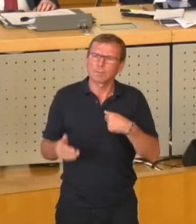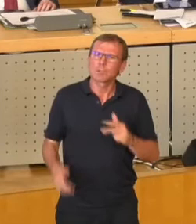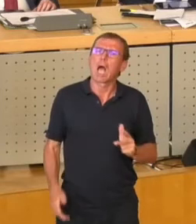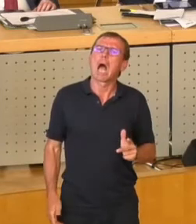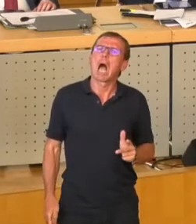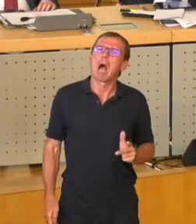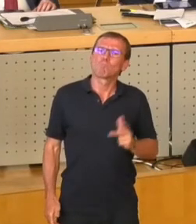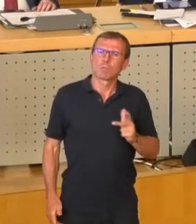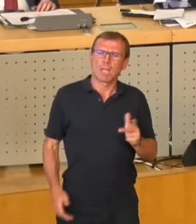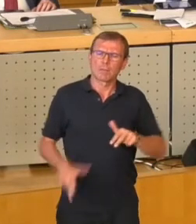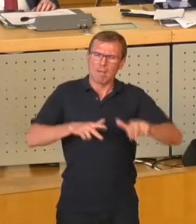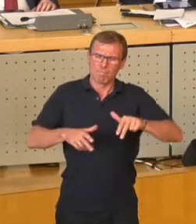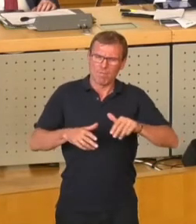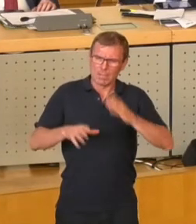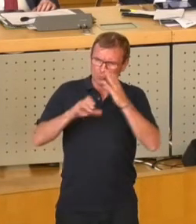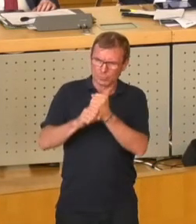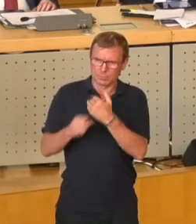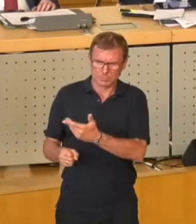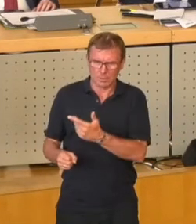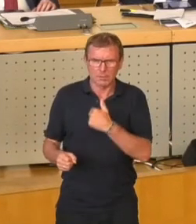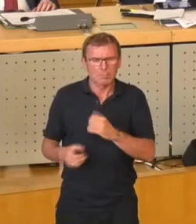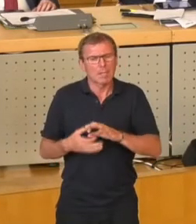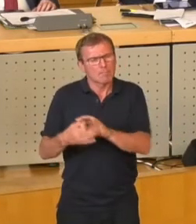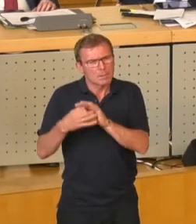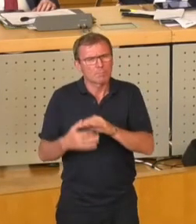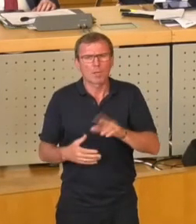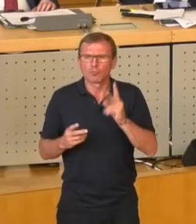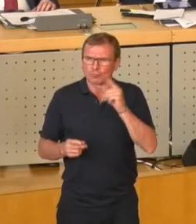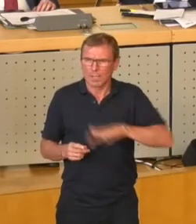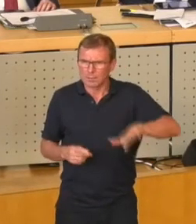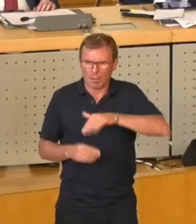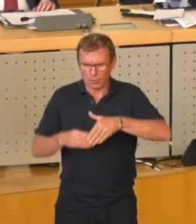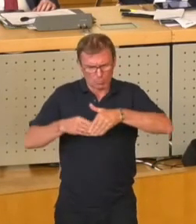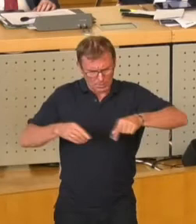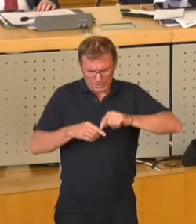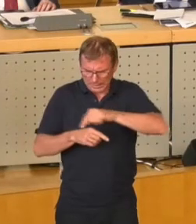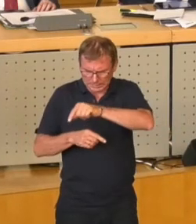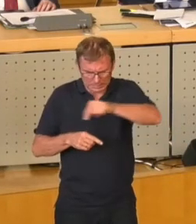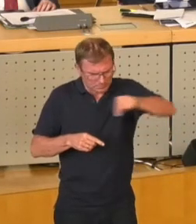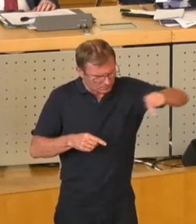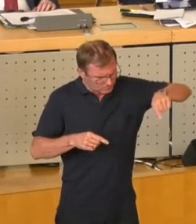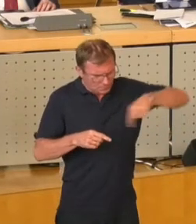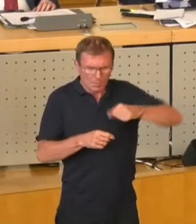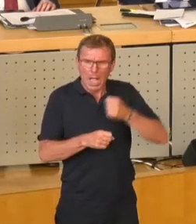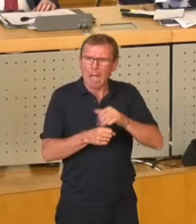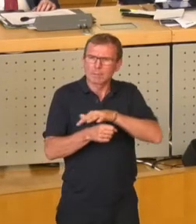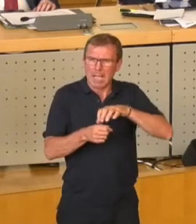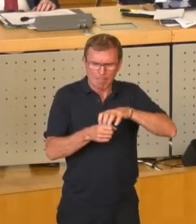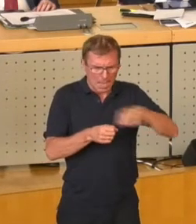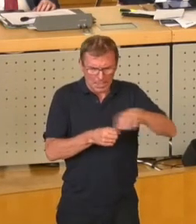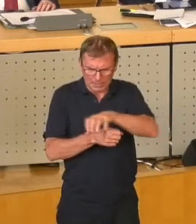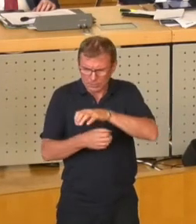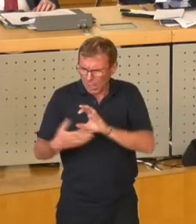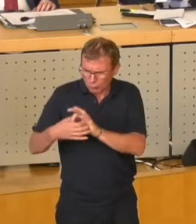bürgerorientierten Verwaltung ist, die eng miteinander über die einzelnen Grenzen hinweg des Amtsbereiches